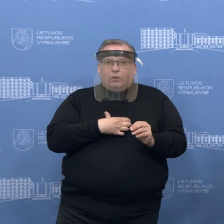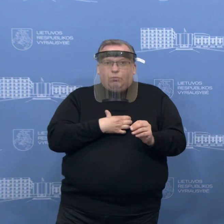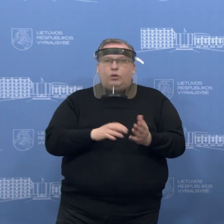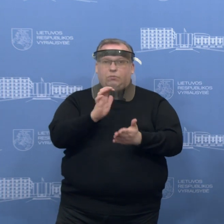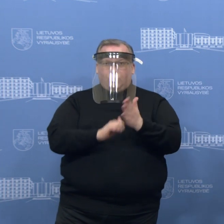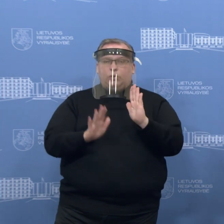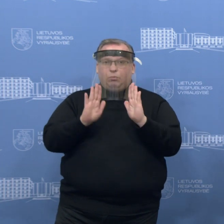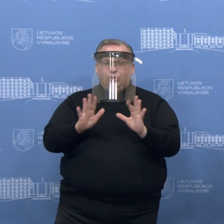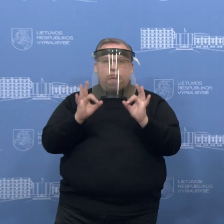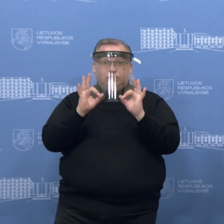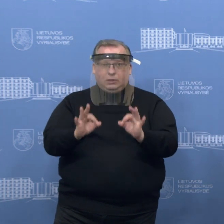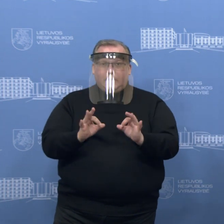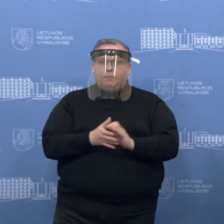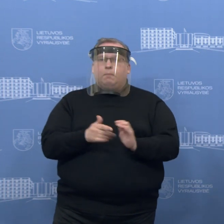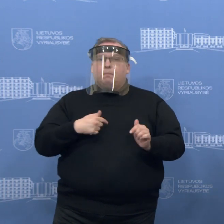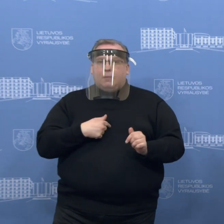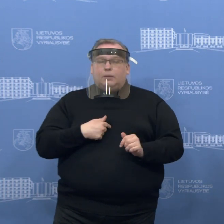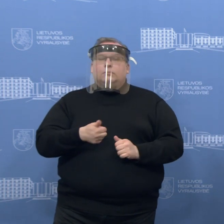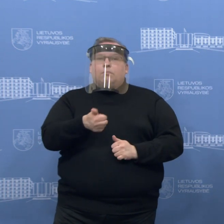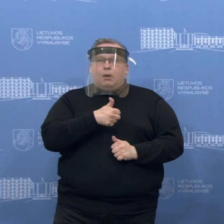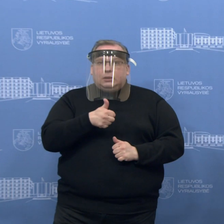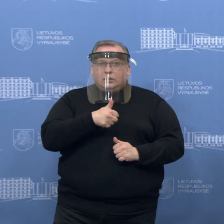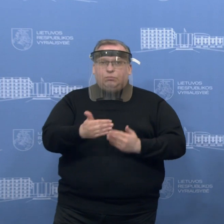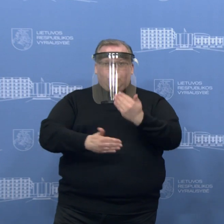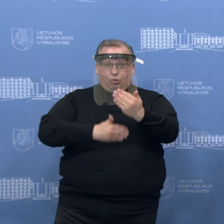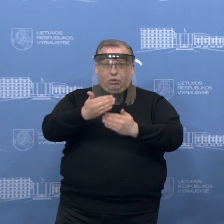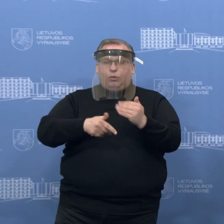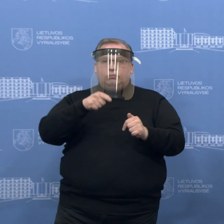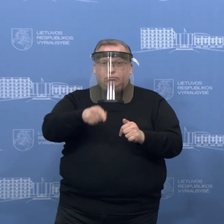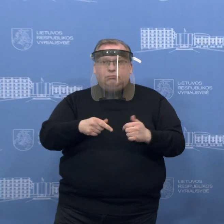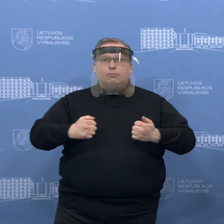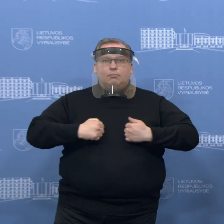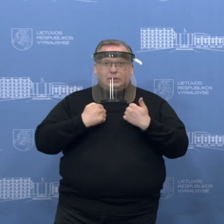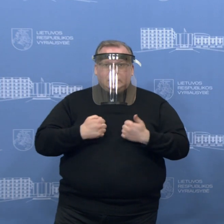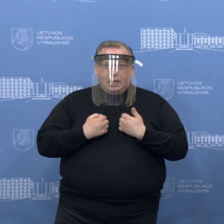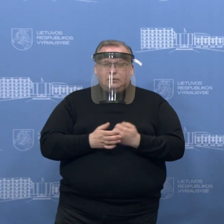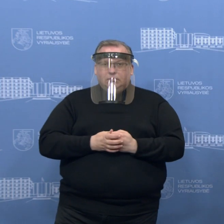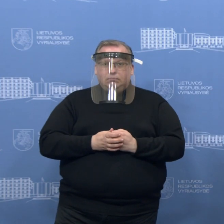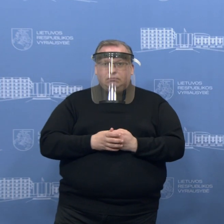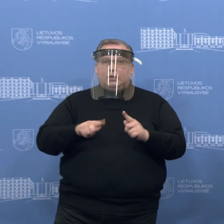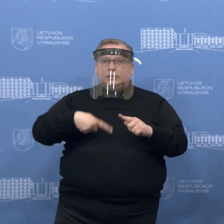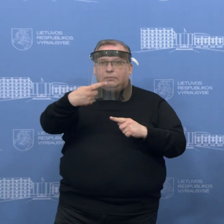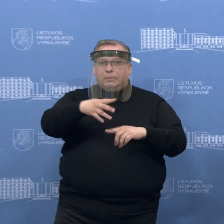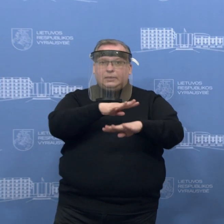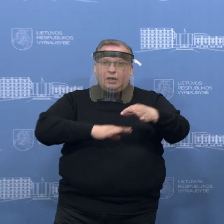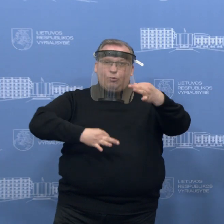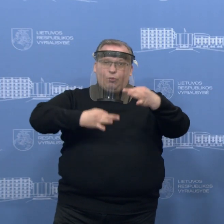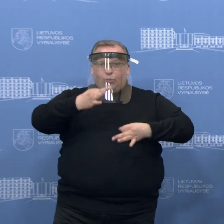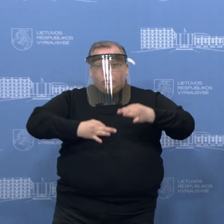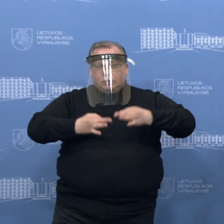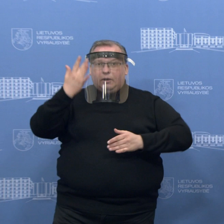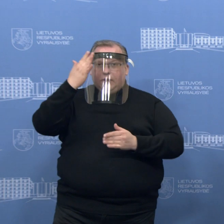adekvati ir neišvengiama, bet mes bandysime toliau šitą procesą padaryti, galbūt sekančiam Seimo posėdįje